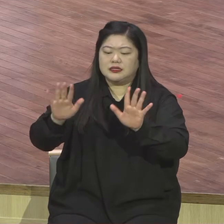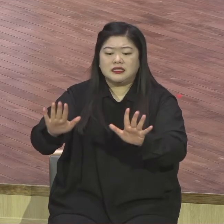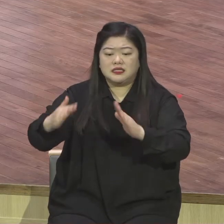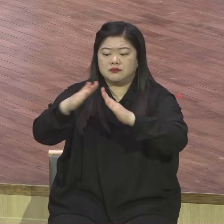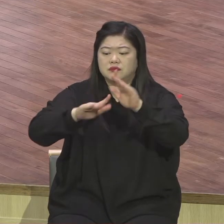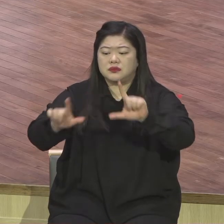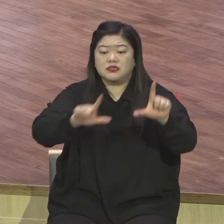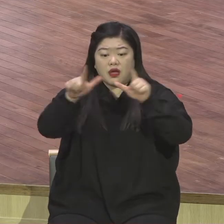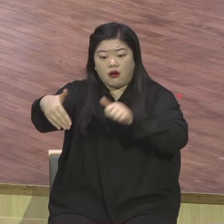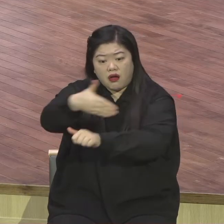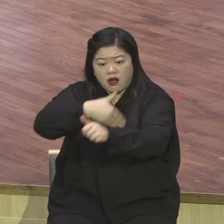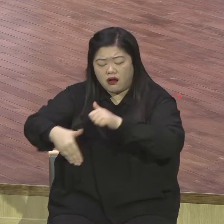하느냐.